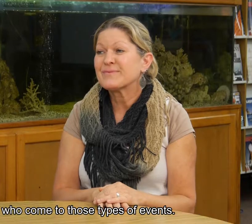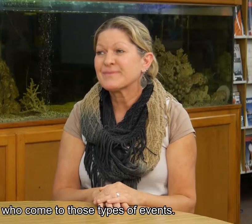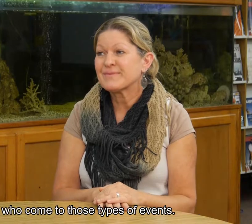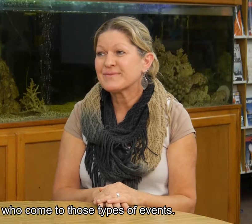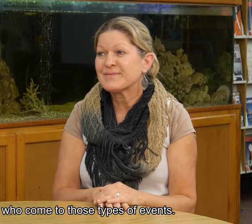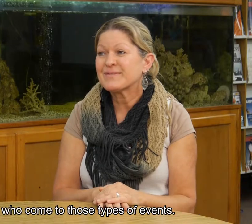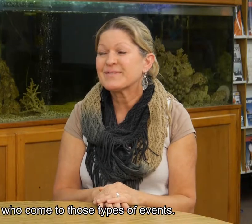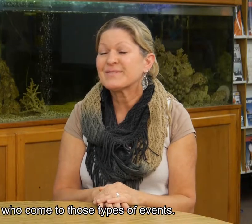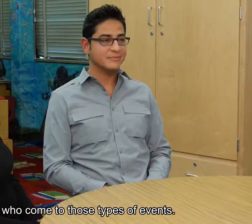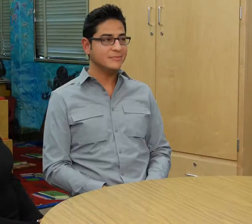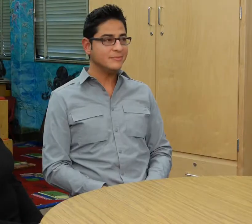tipo de eventos.